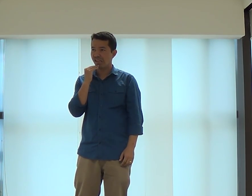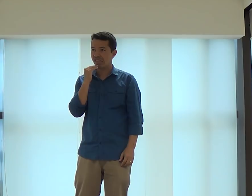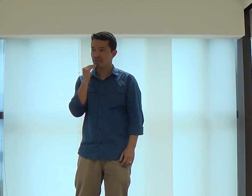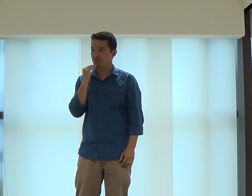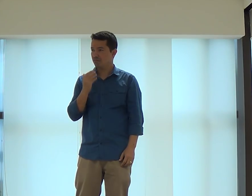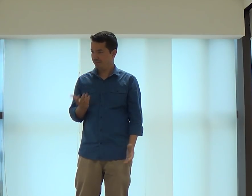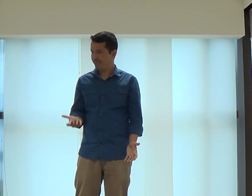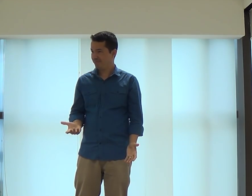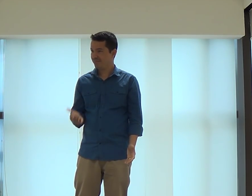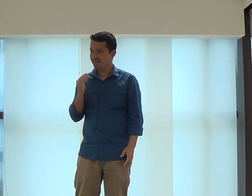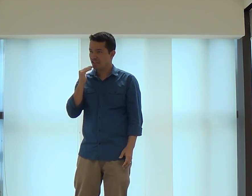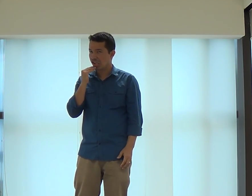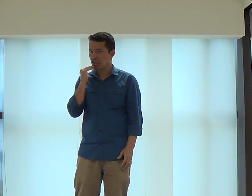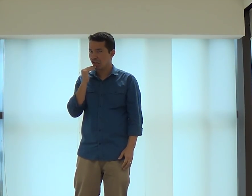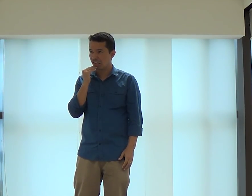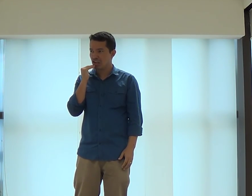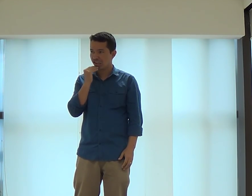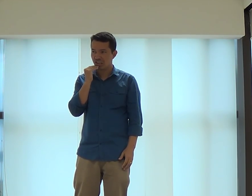às vezes, a gente tem nossos defeitos, né?